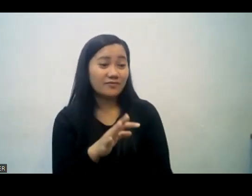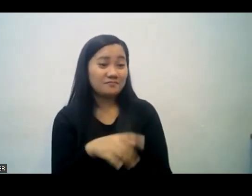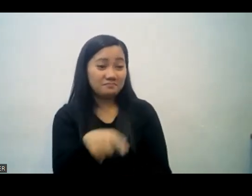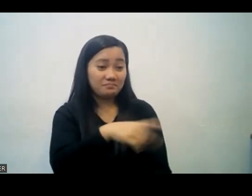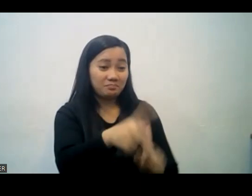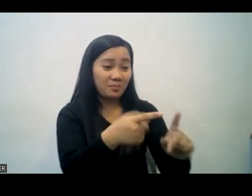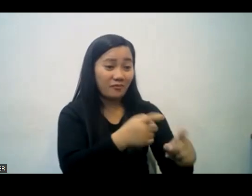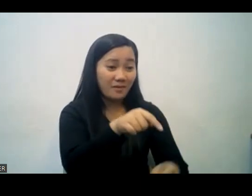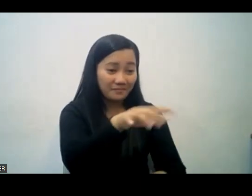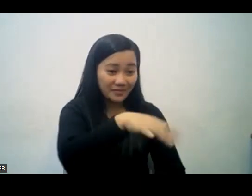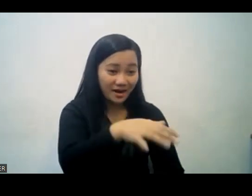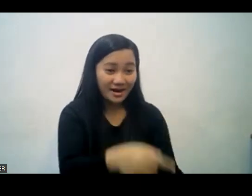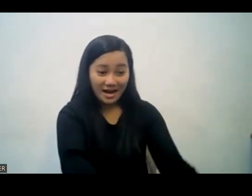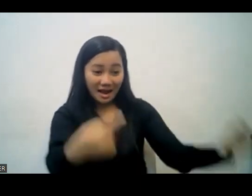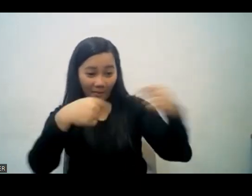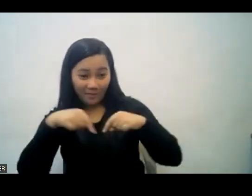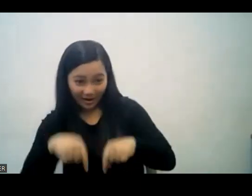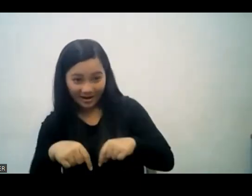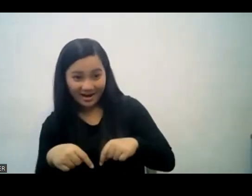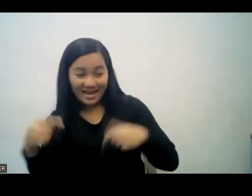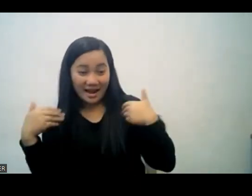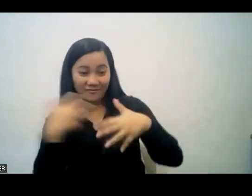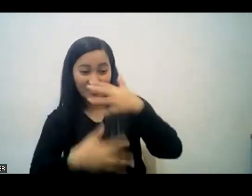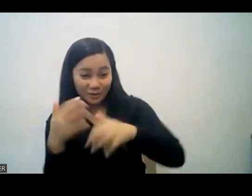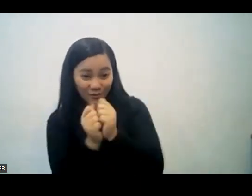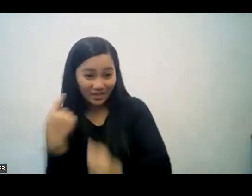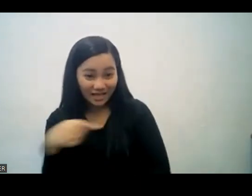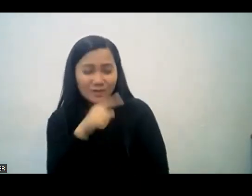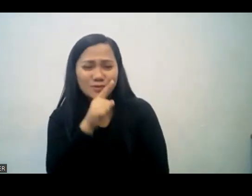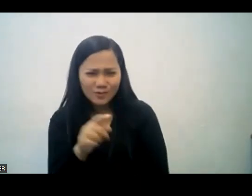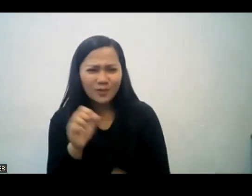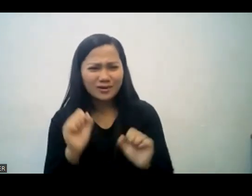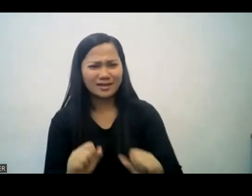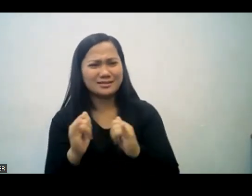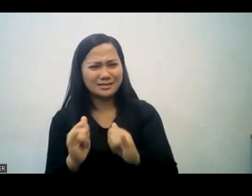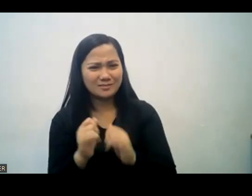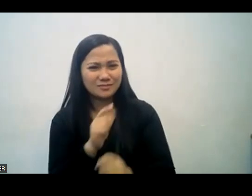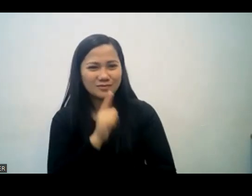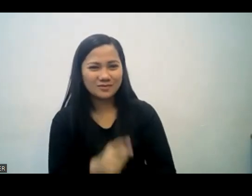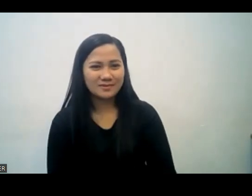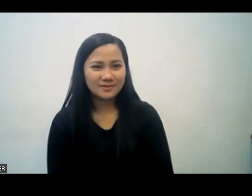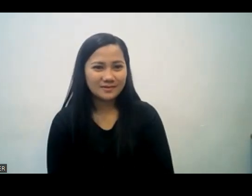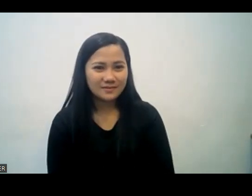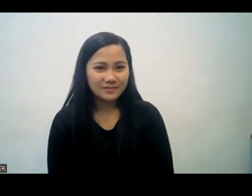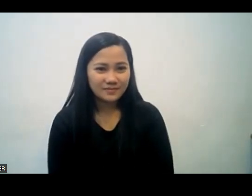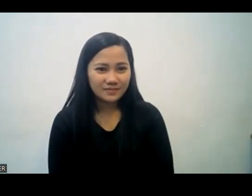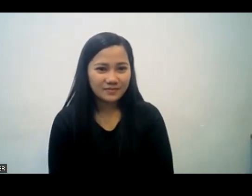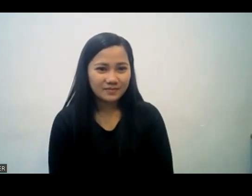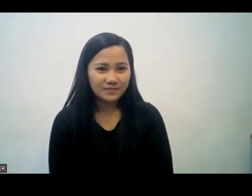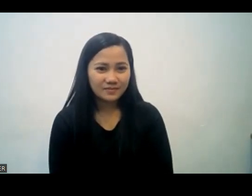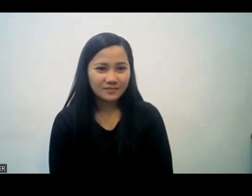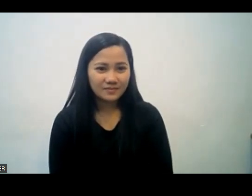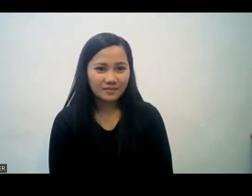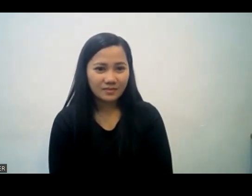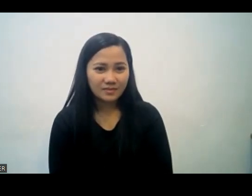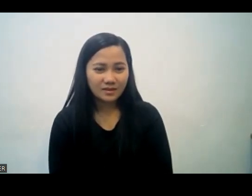kaya kapag sila po nandito ay maaaring magkaroon tayo ng fellowship ng tutunay he was also holy